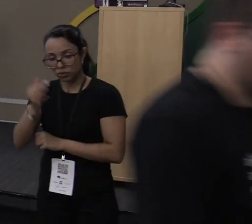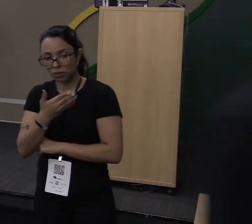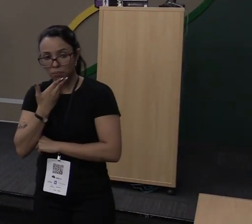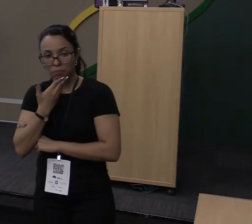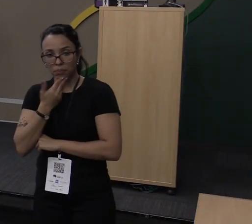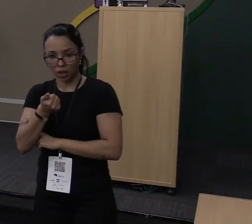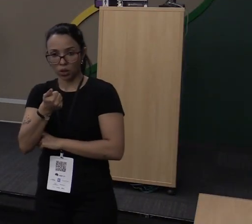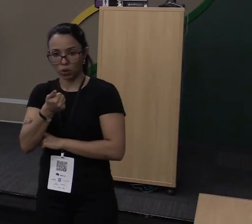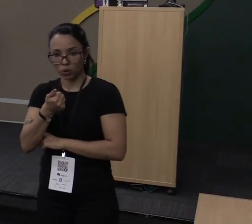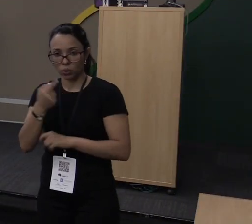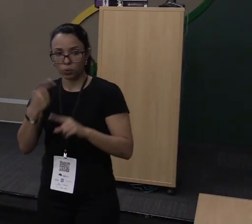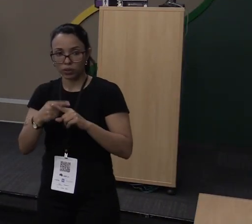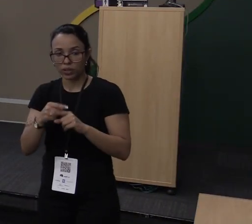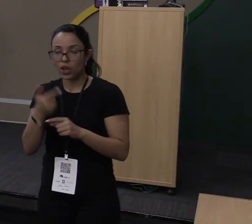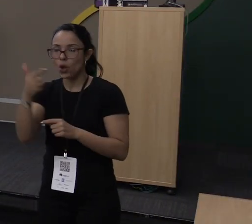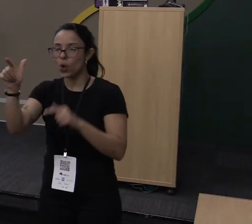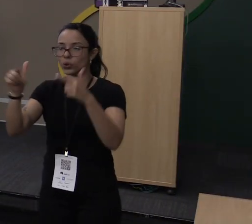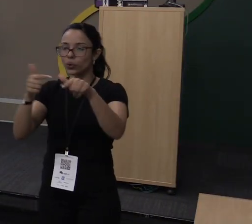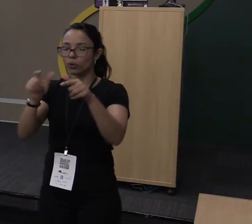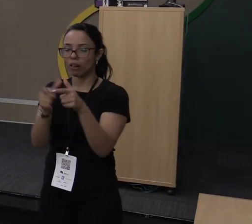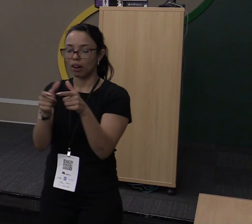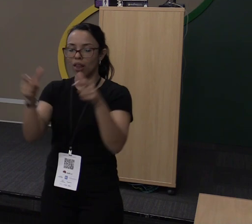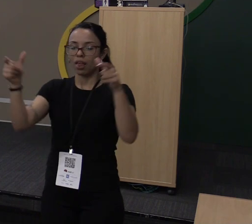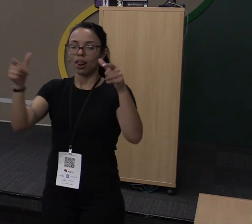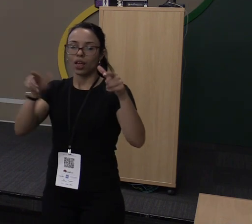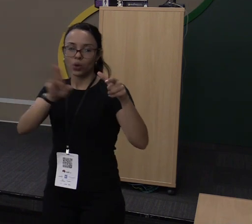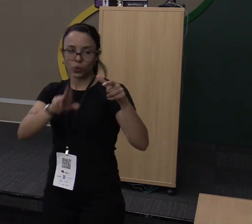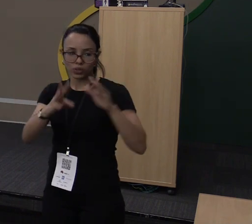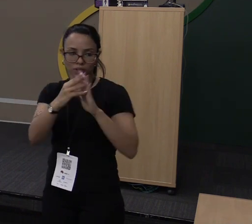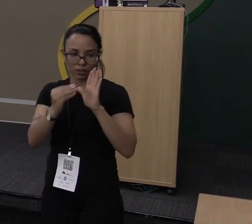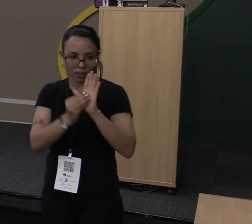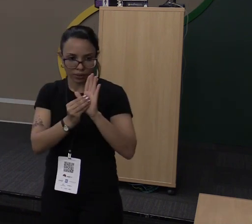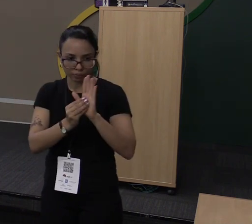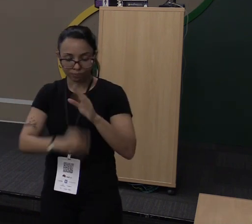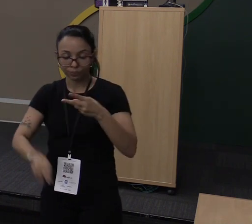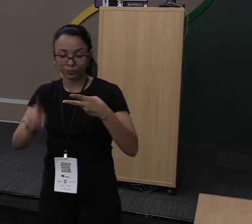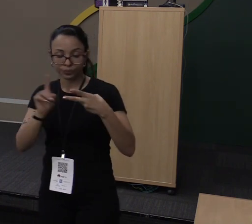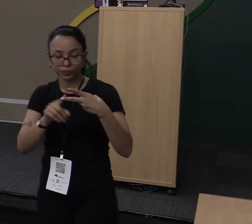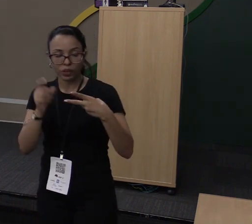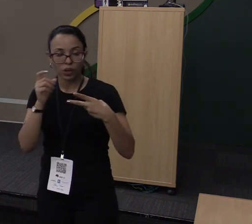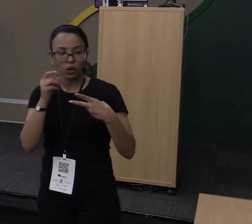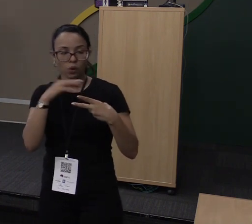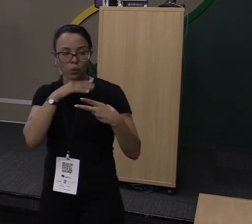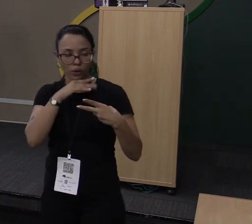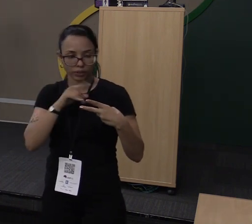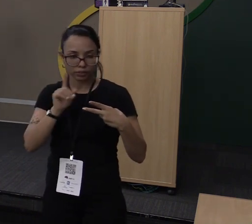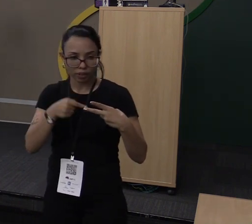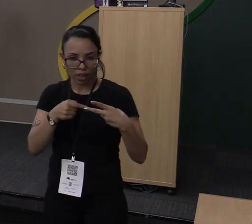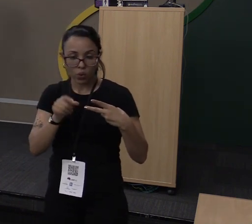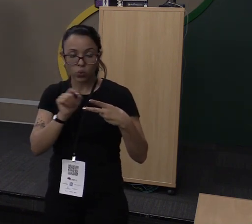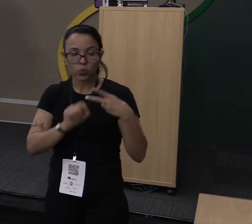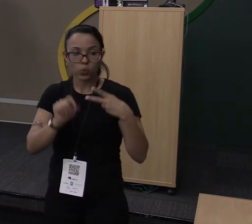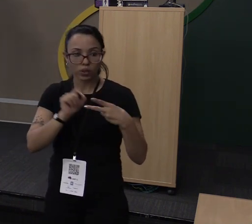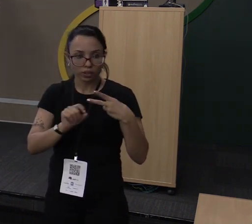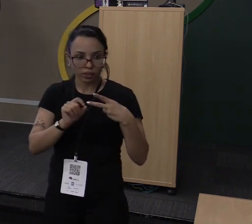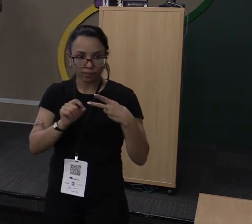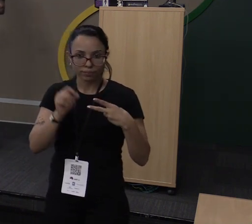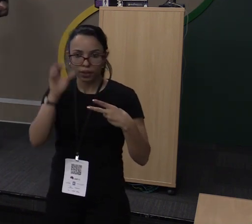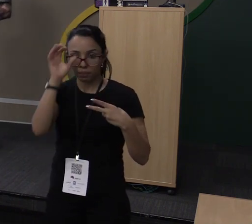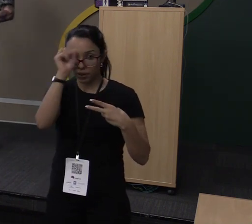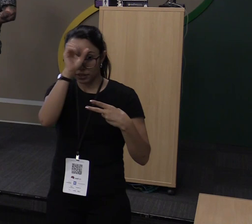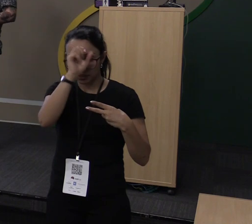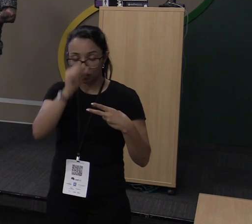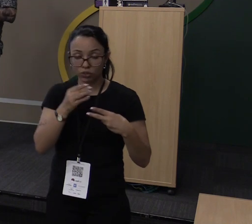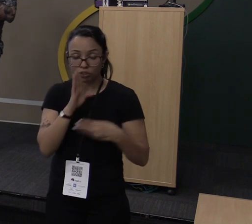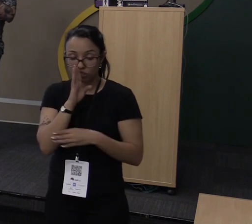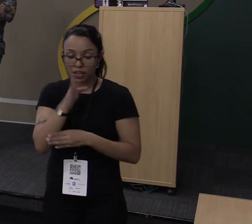pessoas vão adotar a linguagem. A segunda coisa ruim é a curva de aprendizagem. Por quê? A gente está acostumado com o modelo de orientação